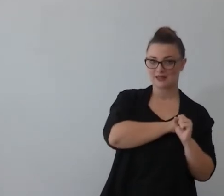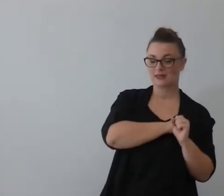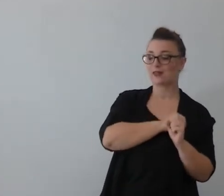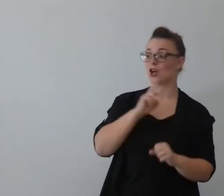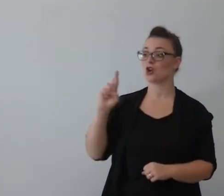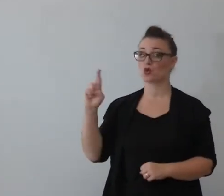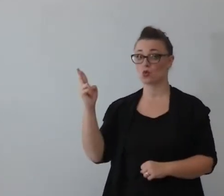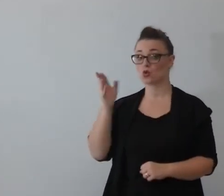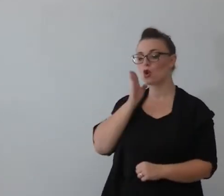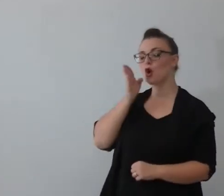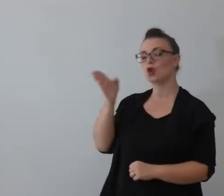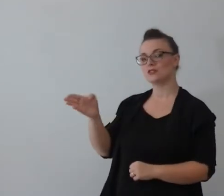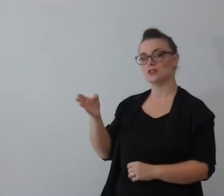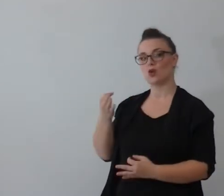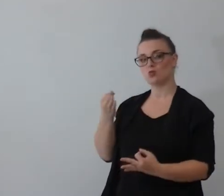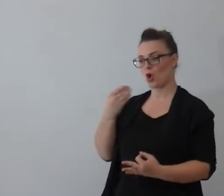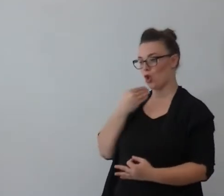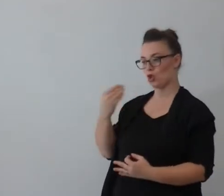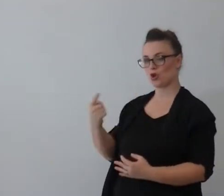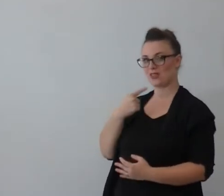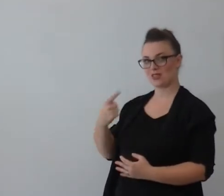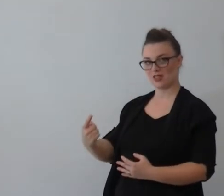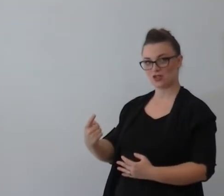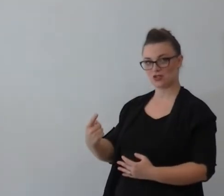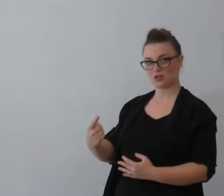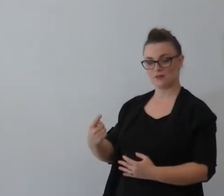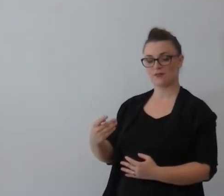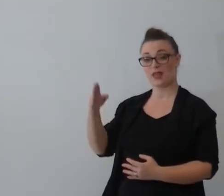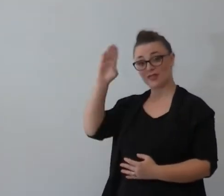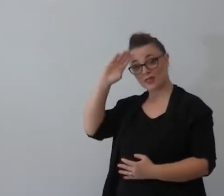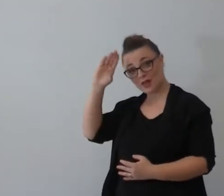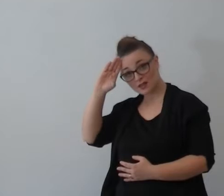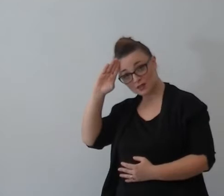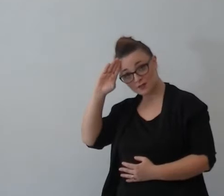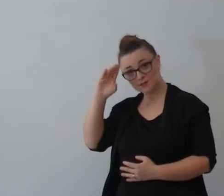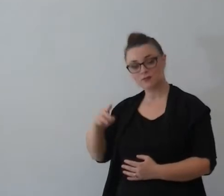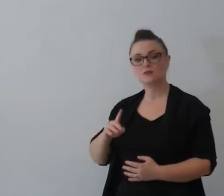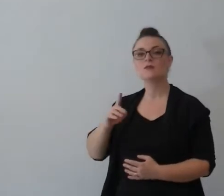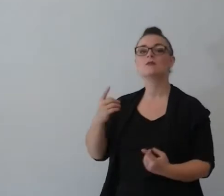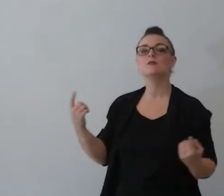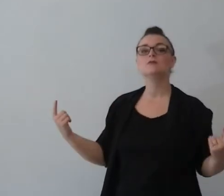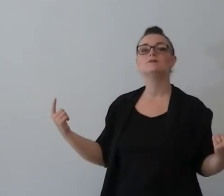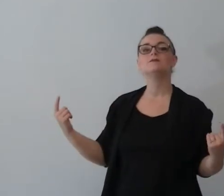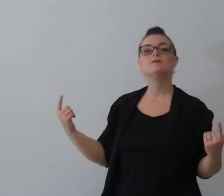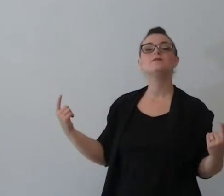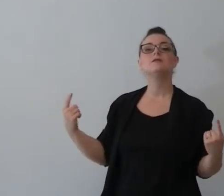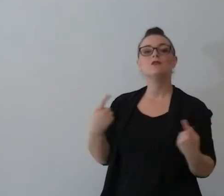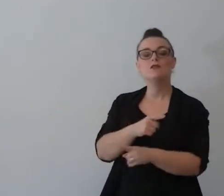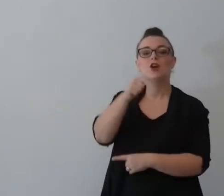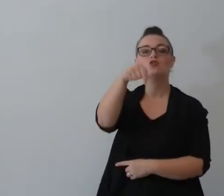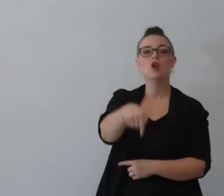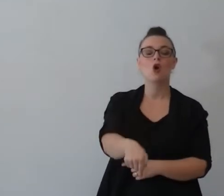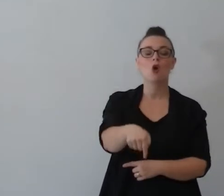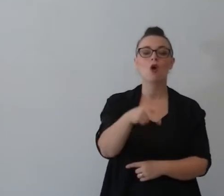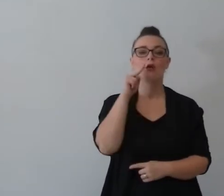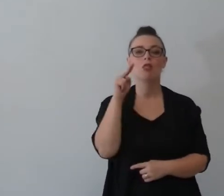da dove sei diceva è bene figlia mia che tu vada con le sue serbe e non ti faccia sorprendere l'altro cambio e invece qui troviamo